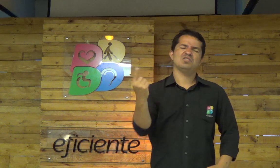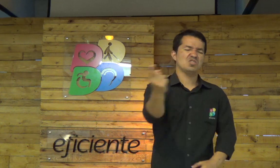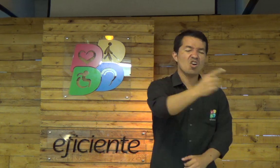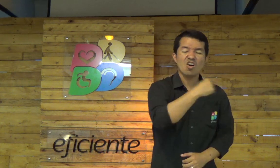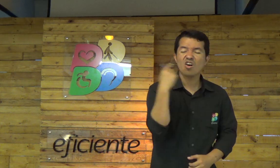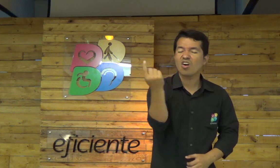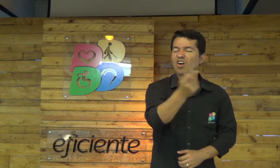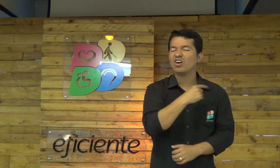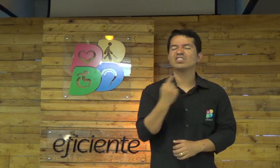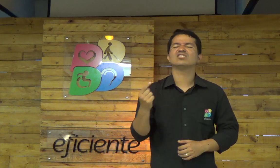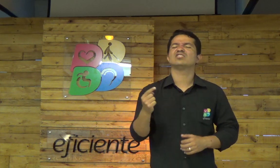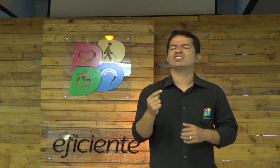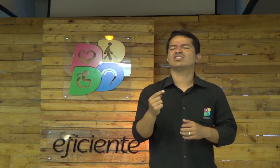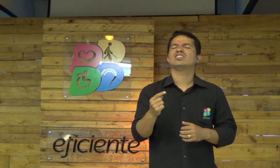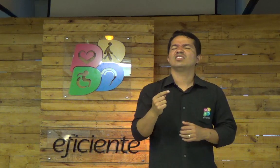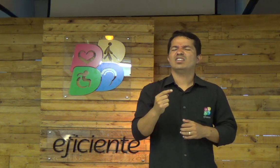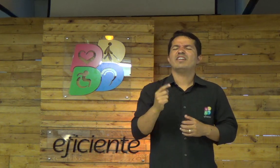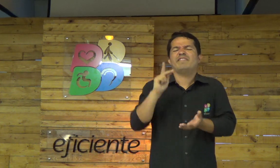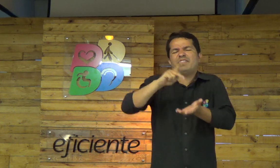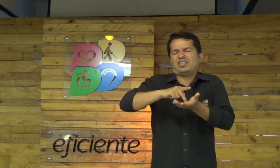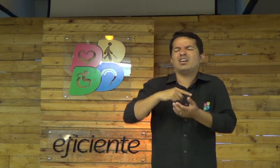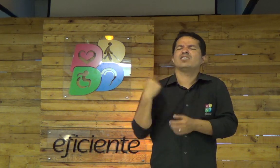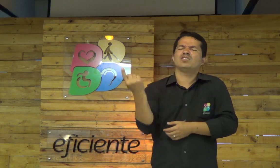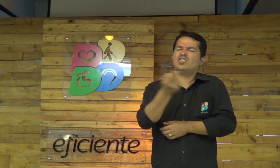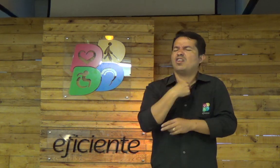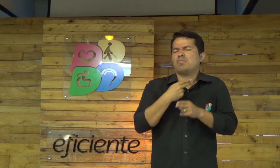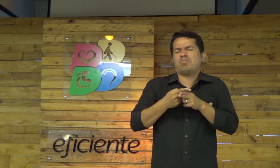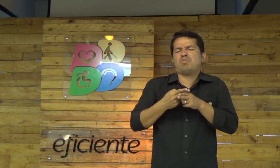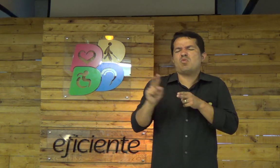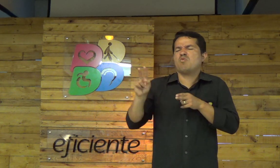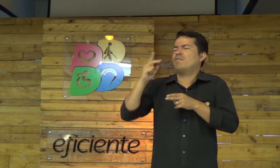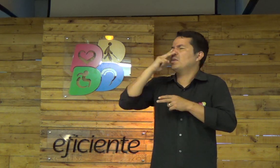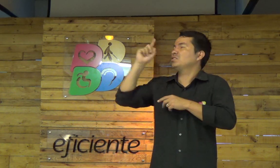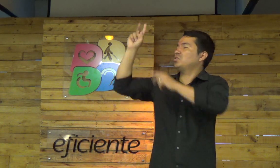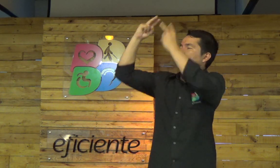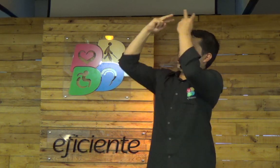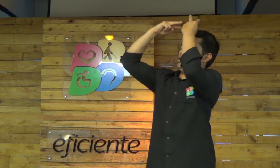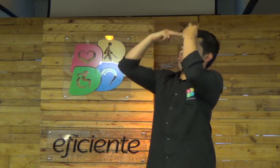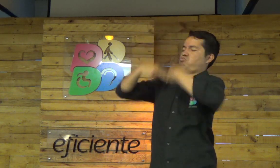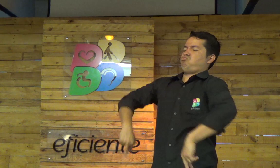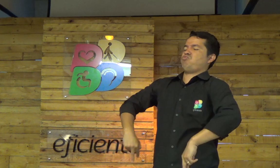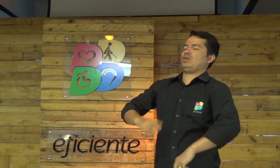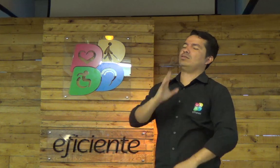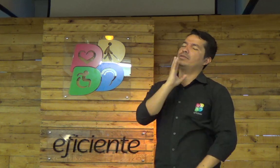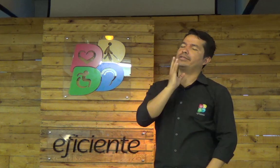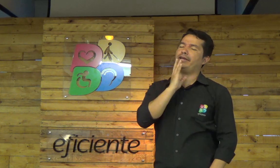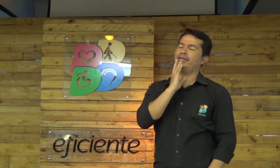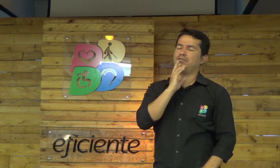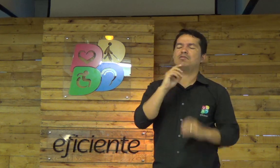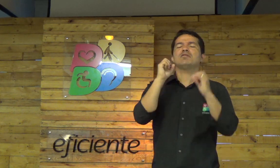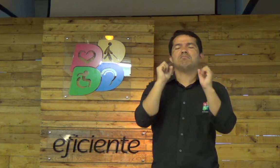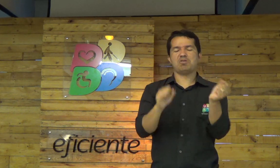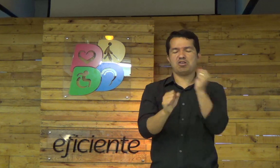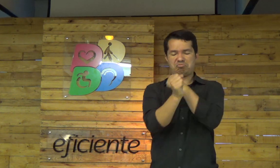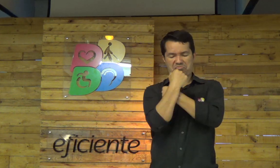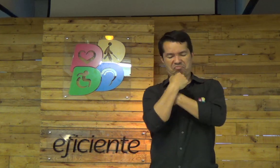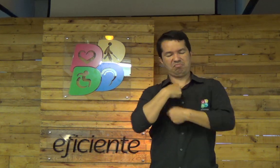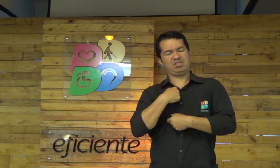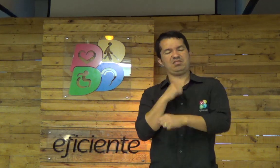Quanto isso é importante, nós de verdade queremos estar nu diante do Senhor.